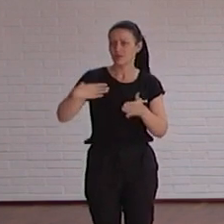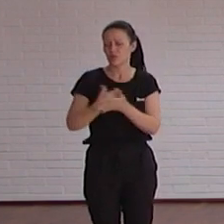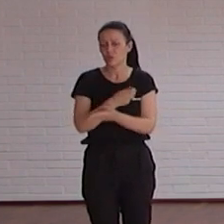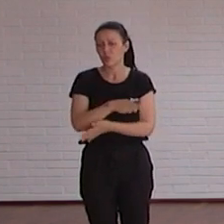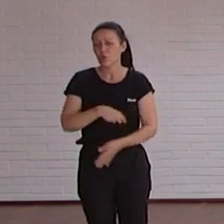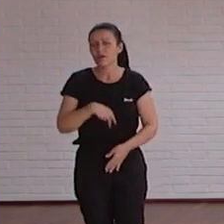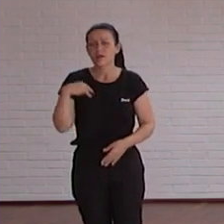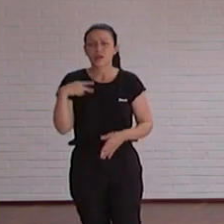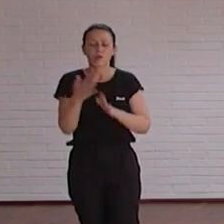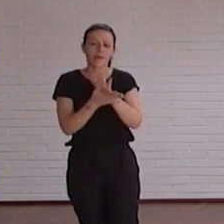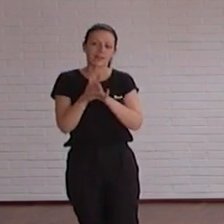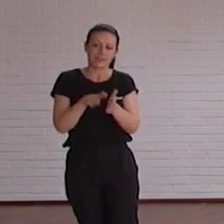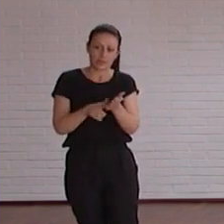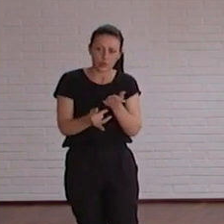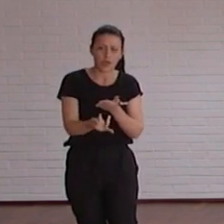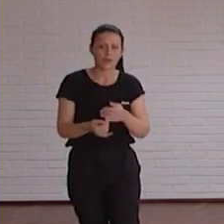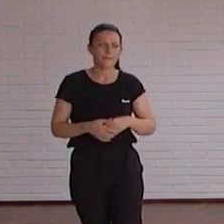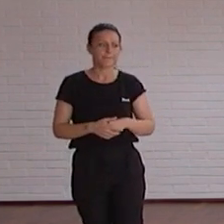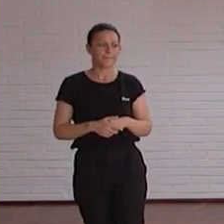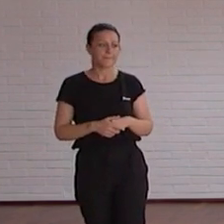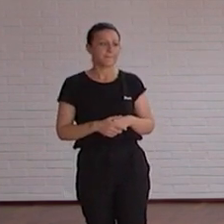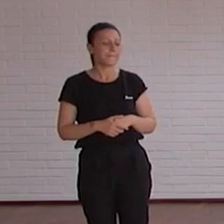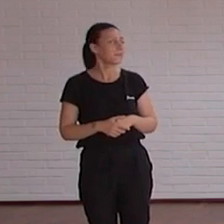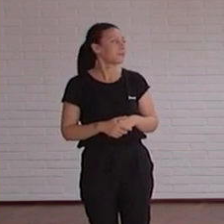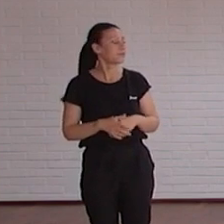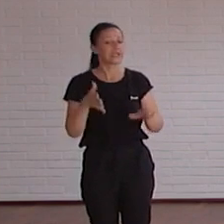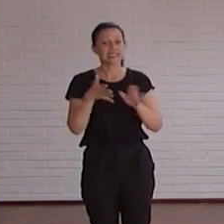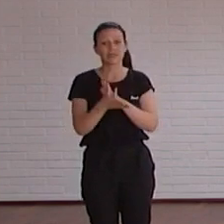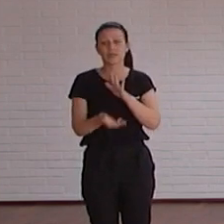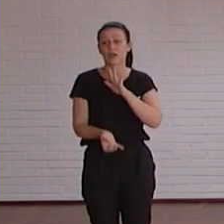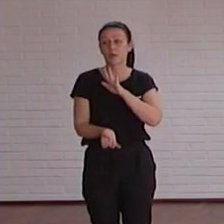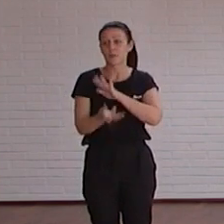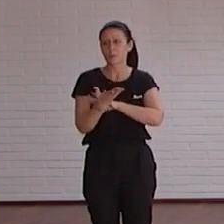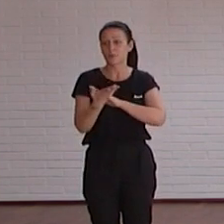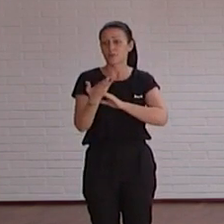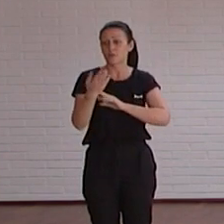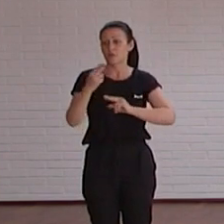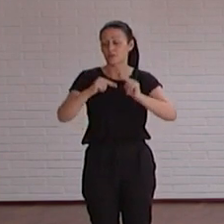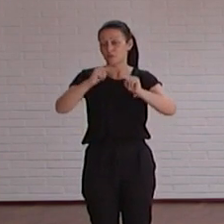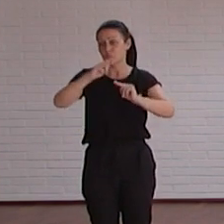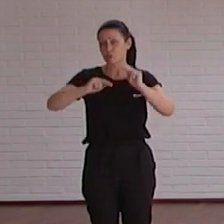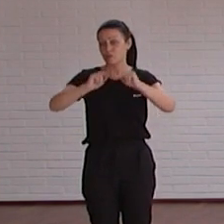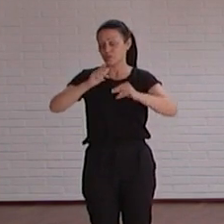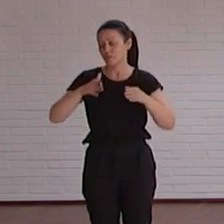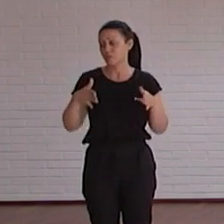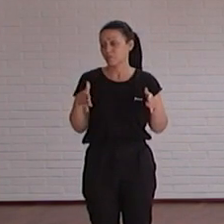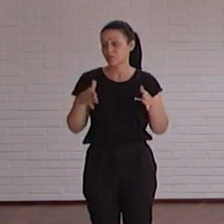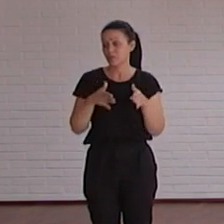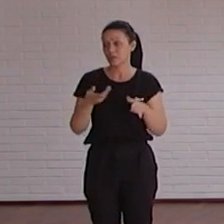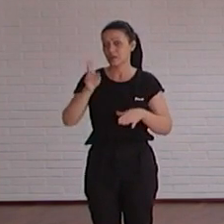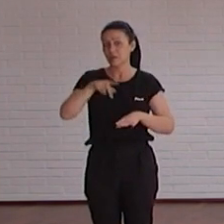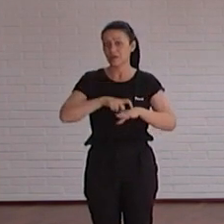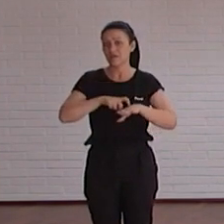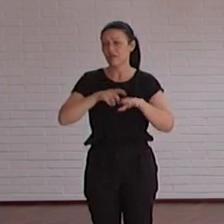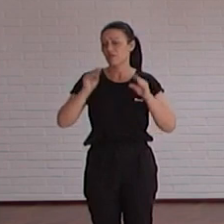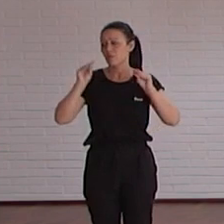lo que hablabas del lenguaje es ir creando esa corriente y ir generando también ese carácter